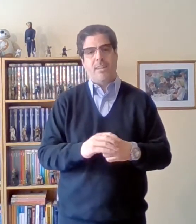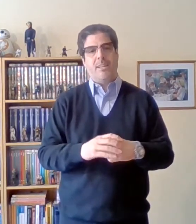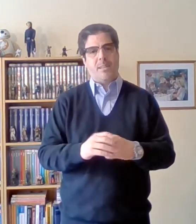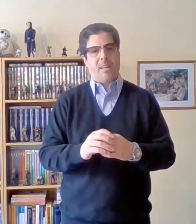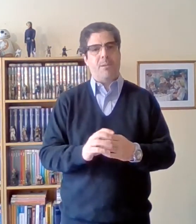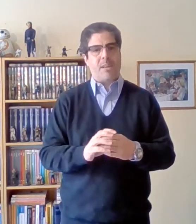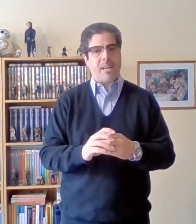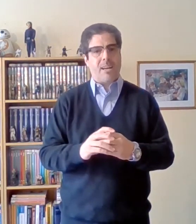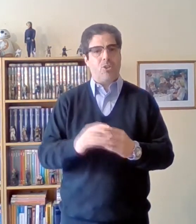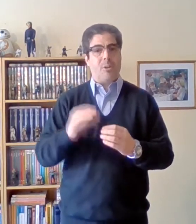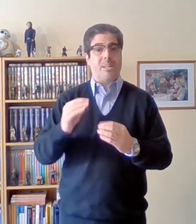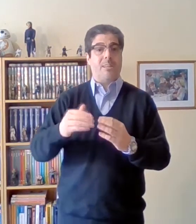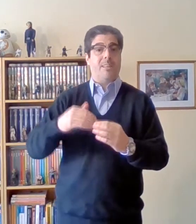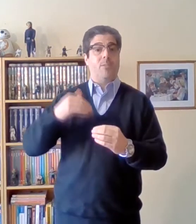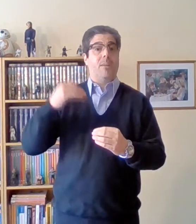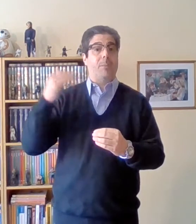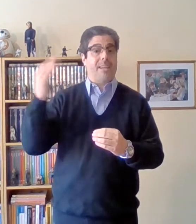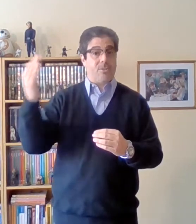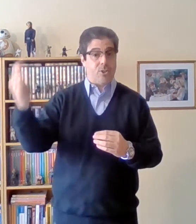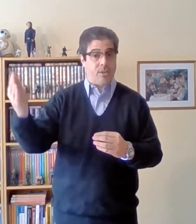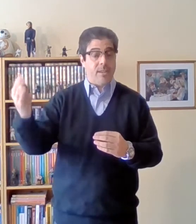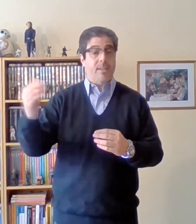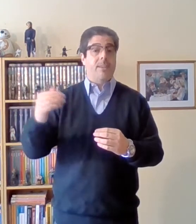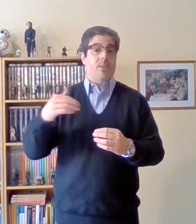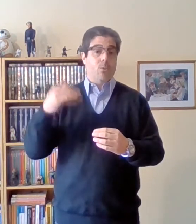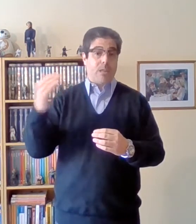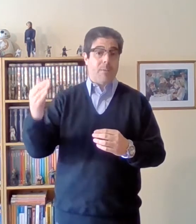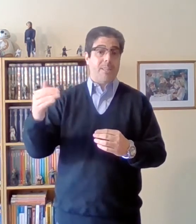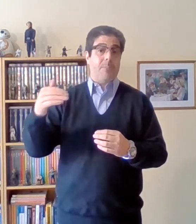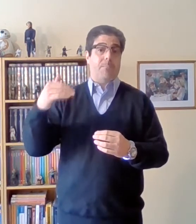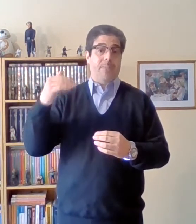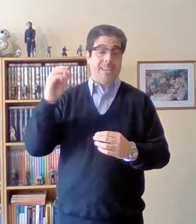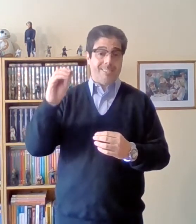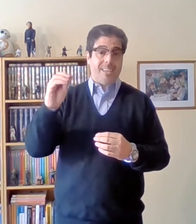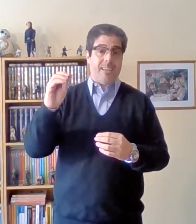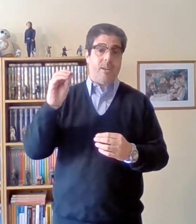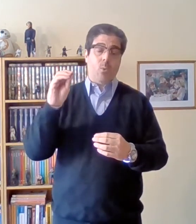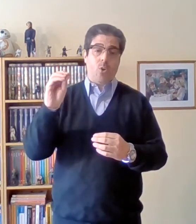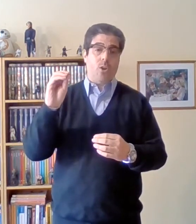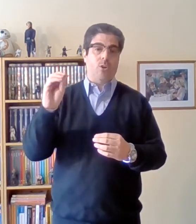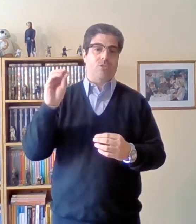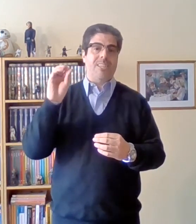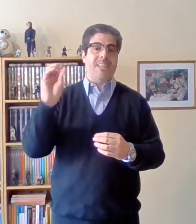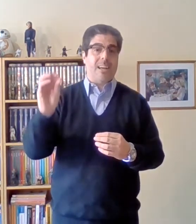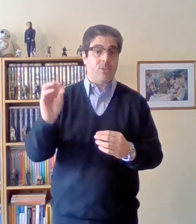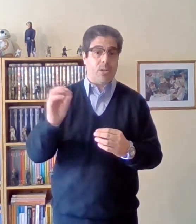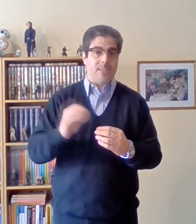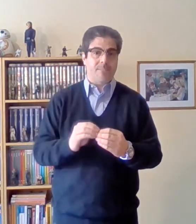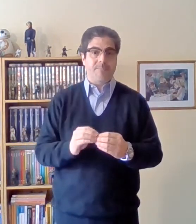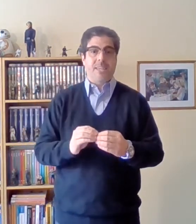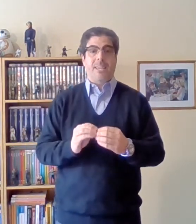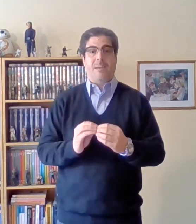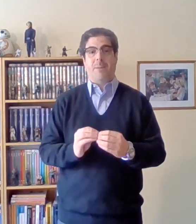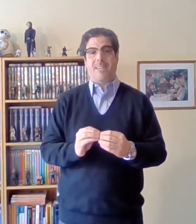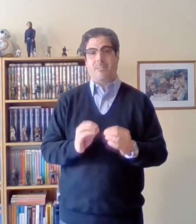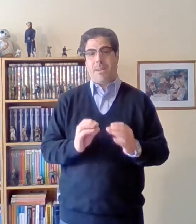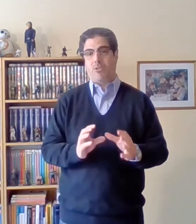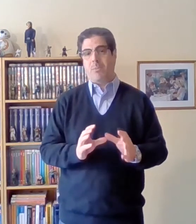de David Ricardo y va a tratar de dar una explicación. Justamente, ese es uno de los indicadores que Marx va a tomar